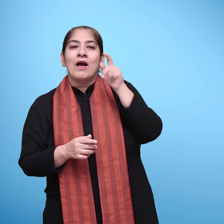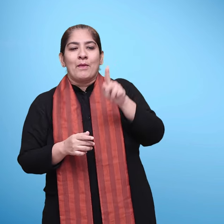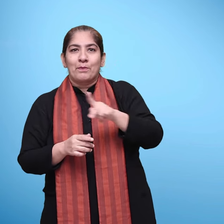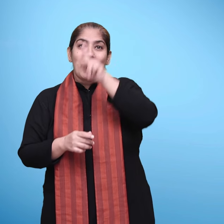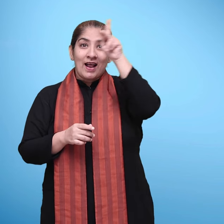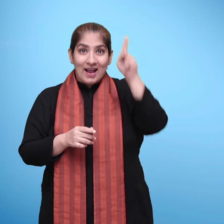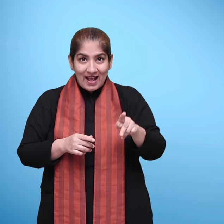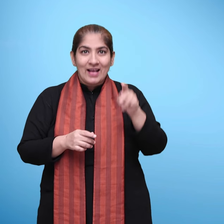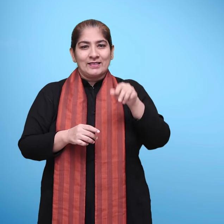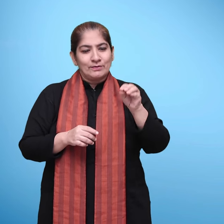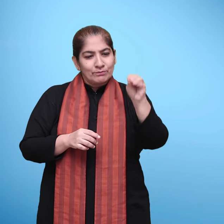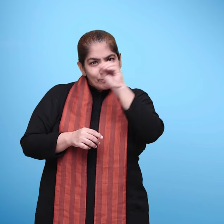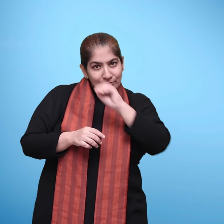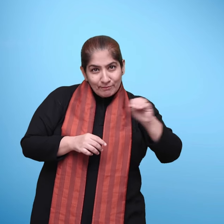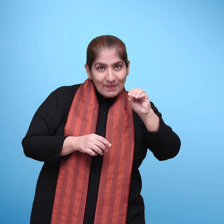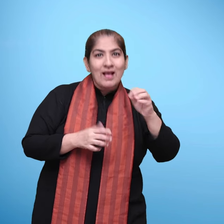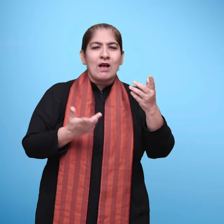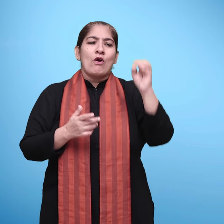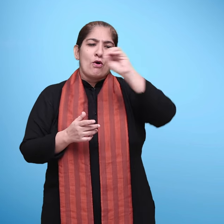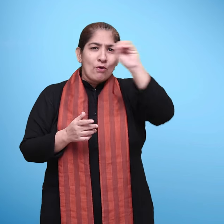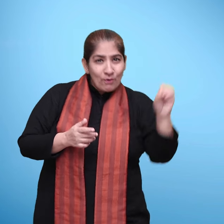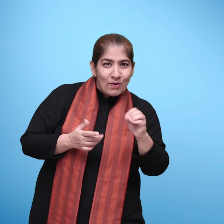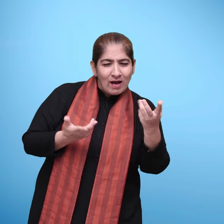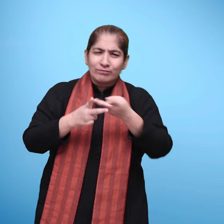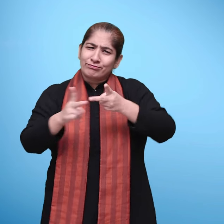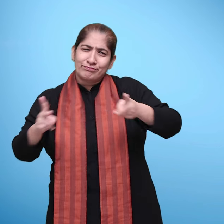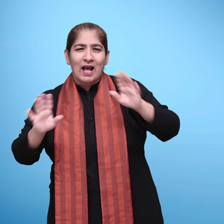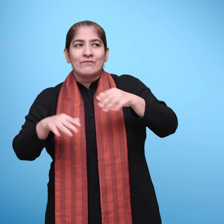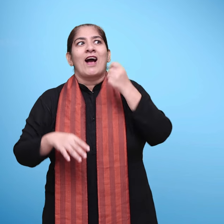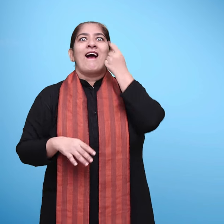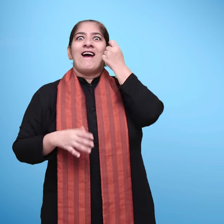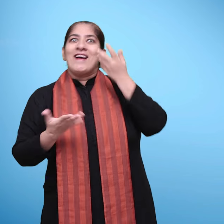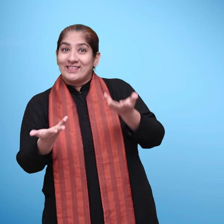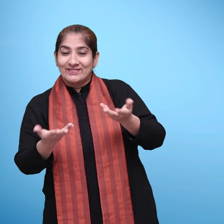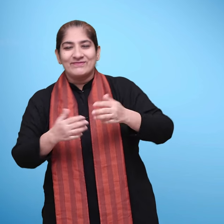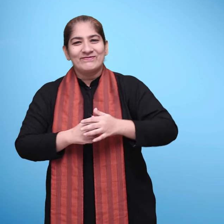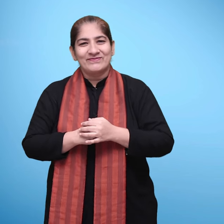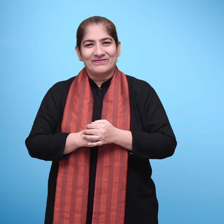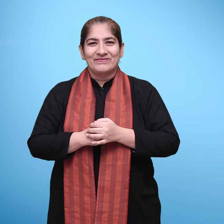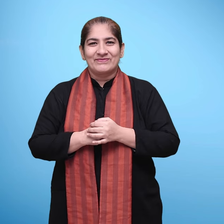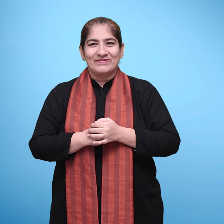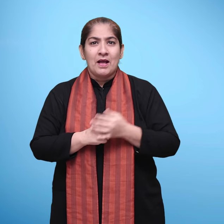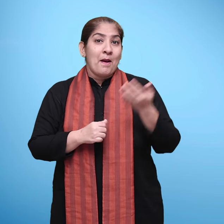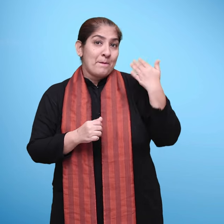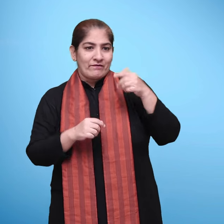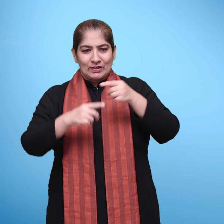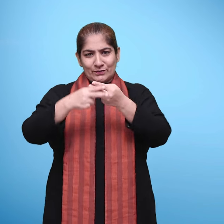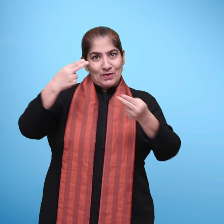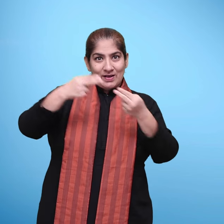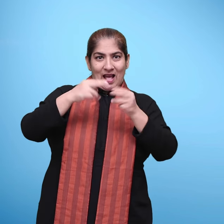मात्राएं पहचानना सीख जाएंगे आप बच्चों को पिछले पाठों में आई कहानियों और कविताओं में से शब्दों को पहचानने